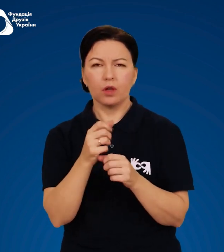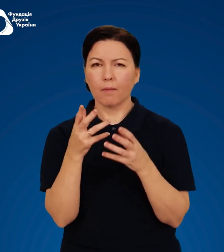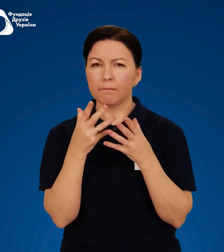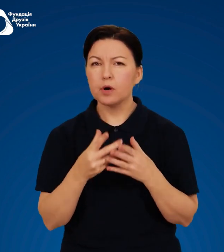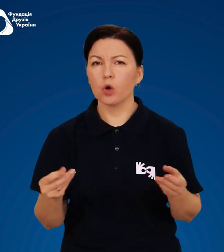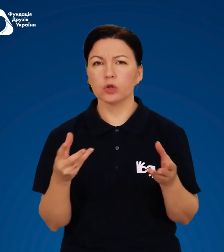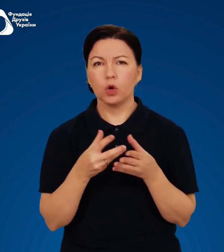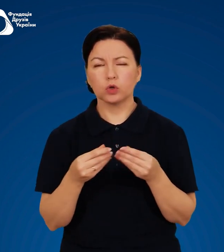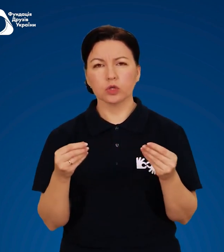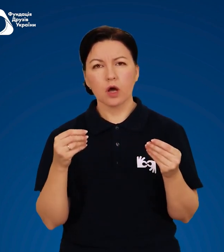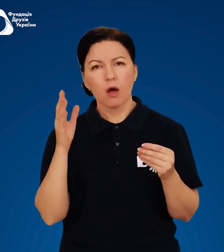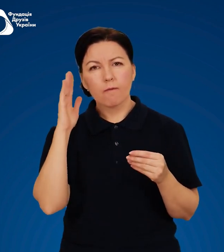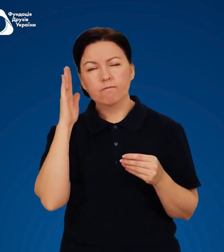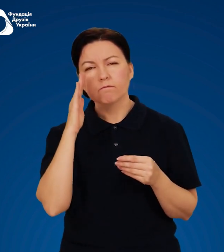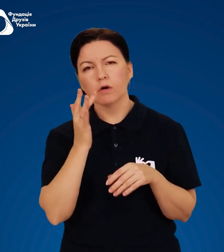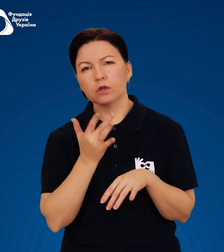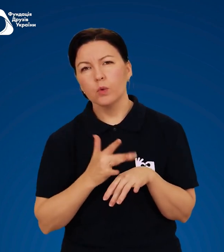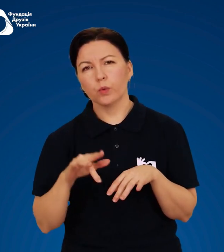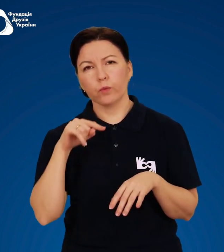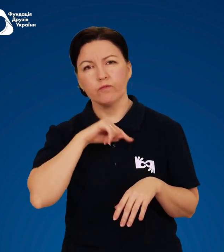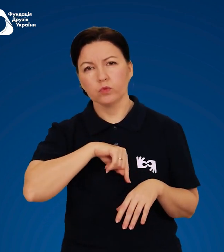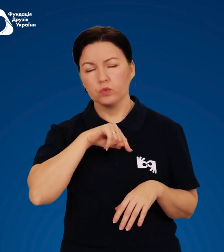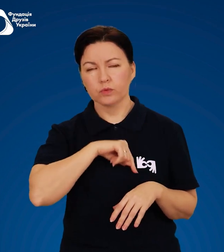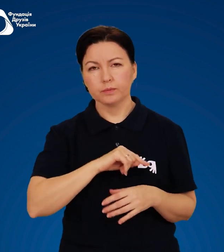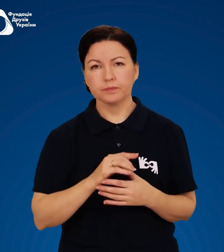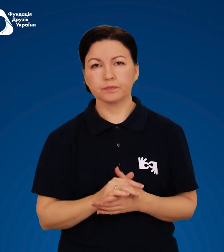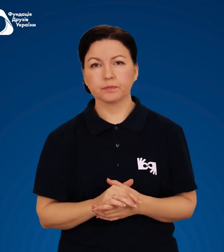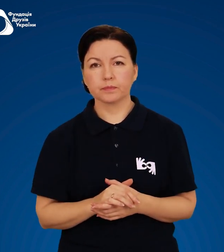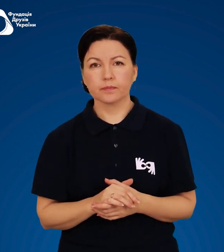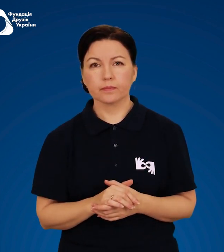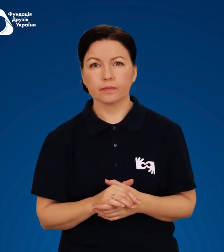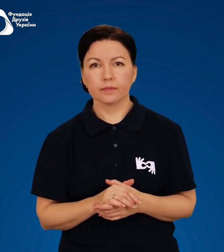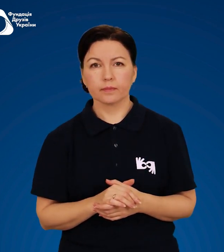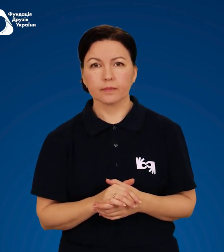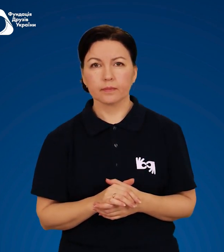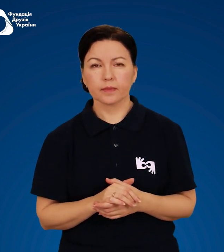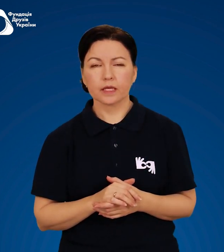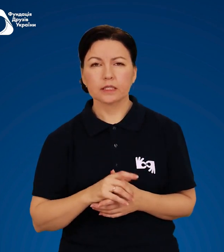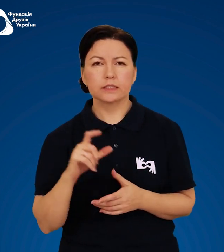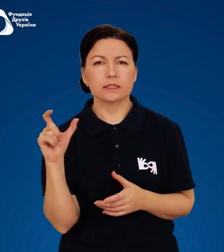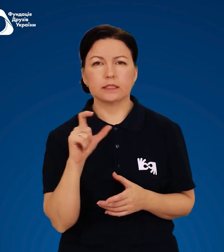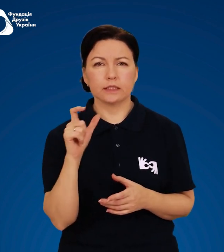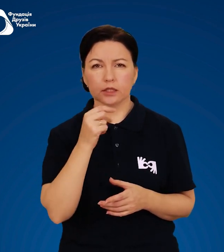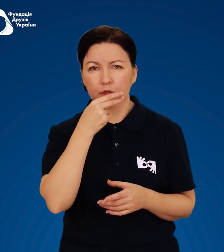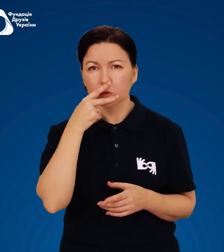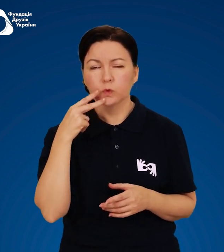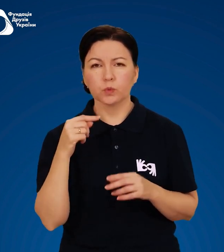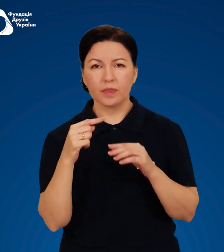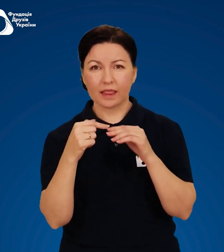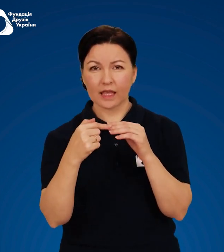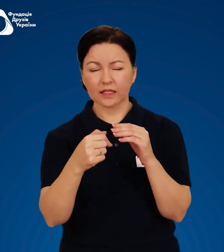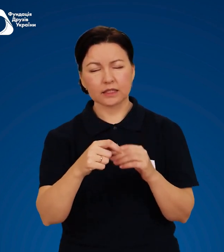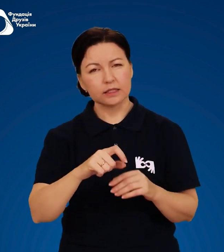Пронос. Зневоднення організму. Цинюшність губ, нігтів.